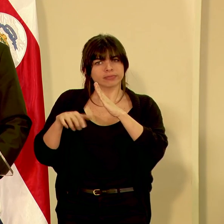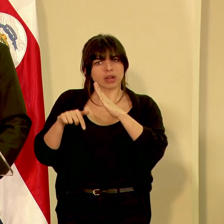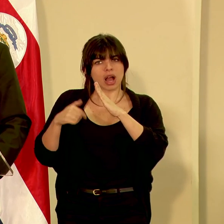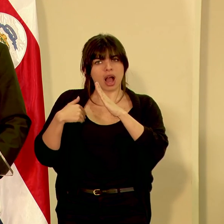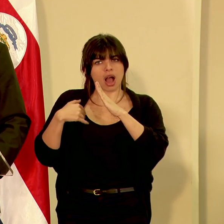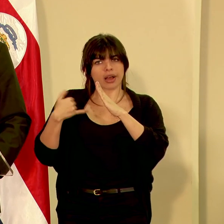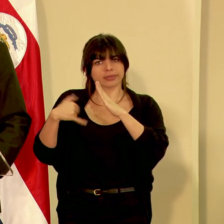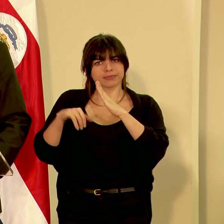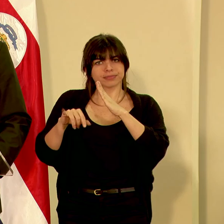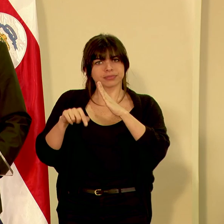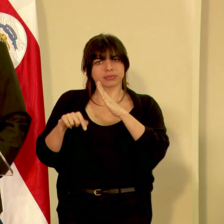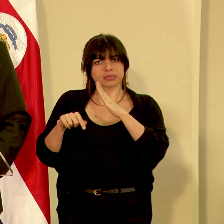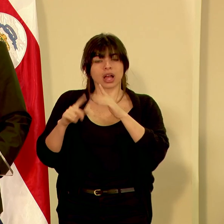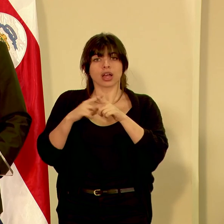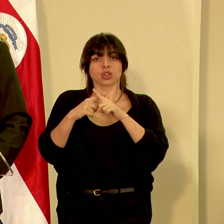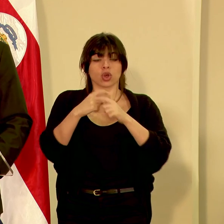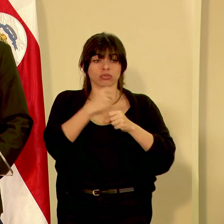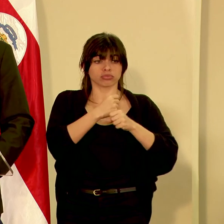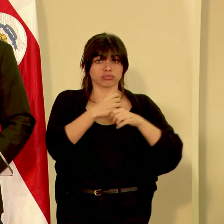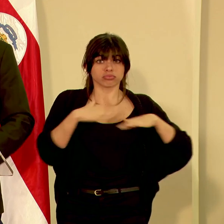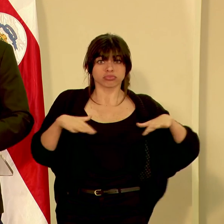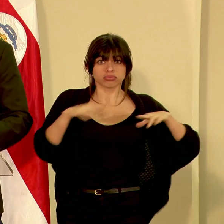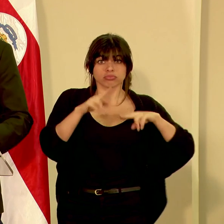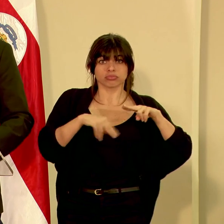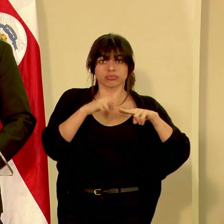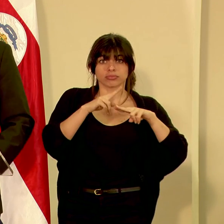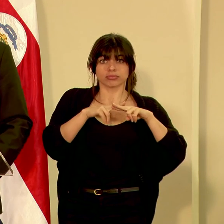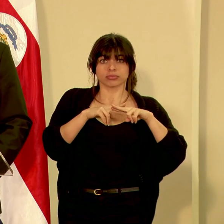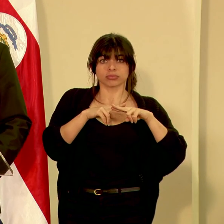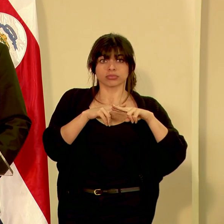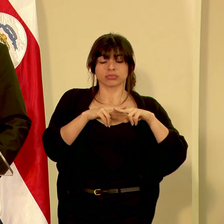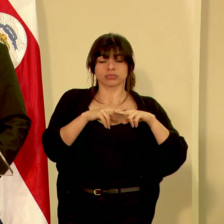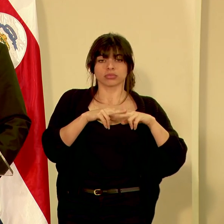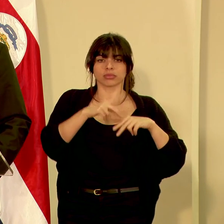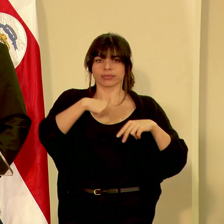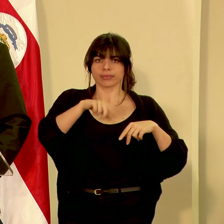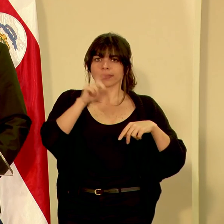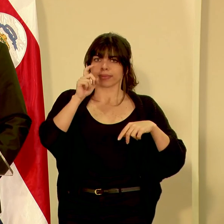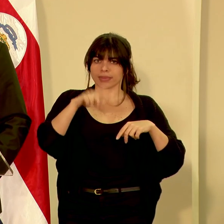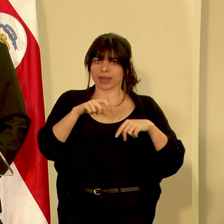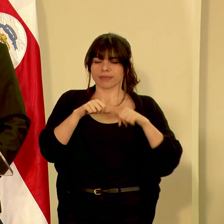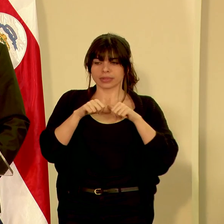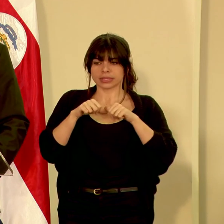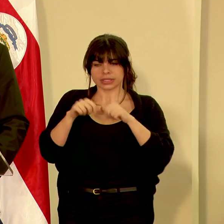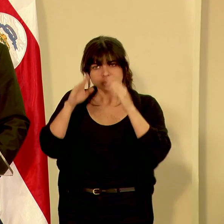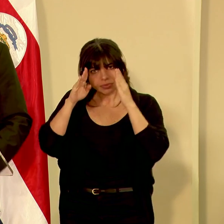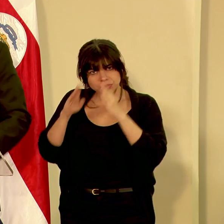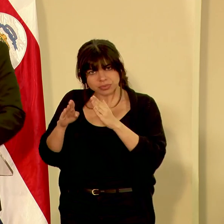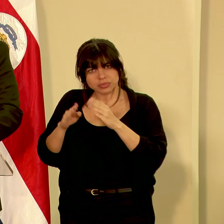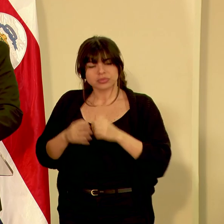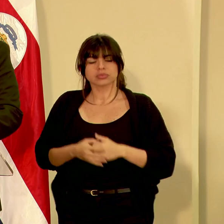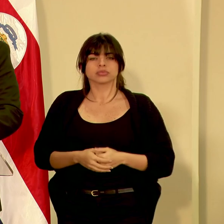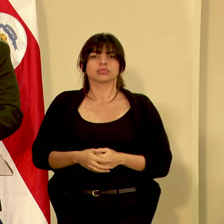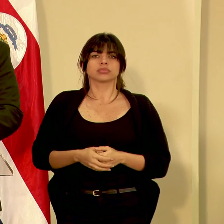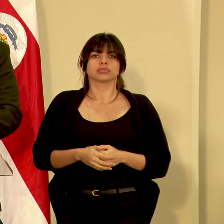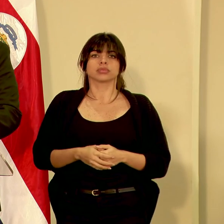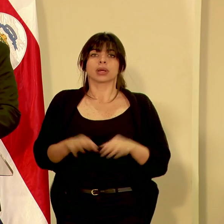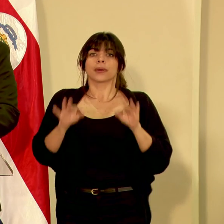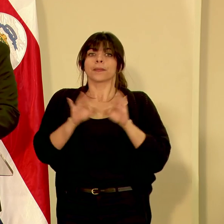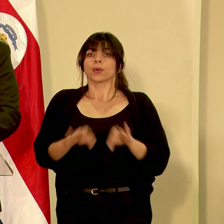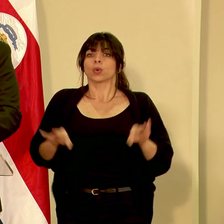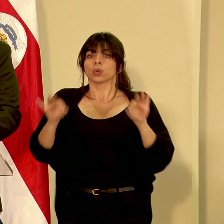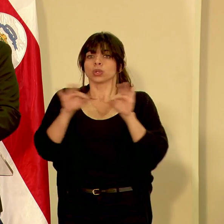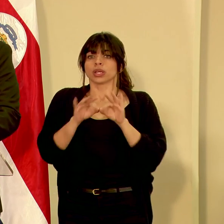todo el Sistema Operativo Nacional no debe bajar la guardia. Es